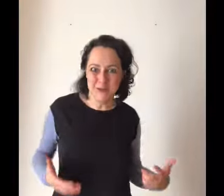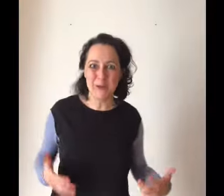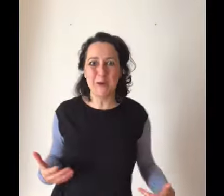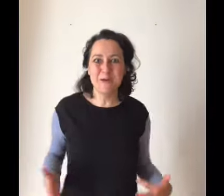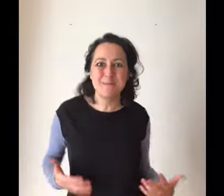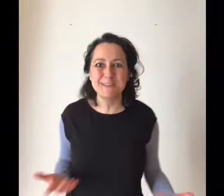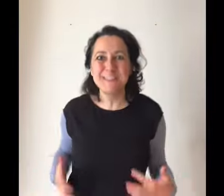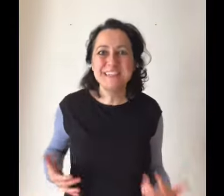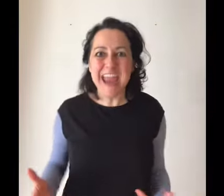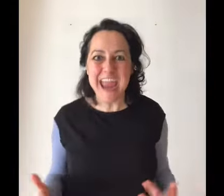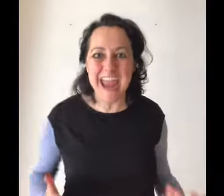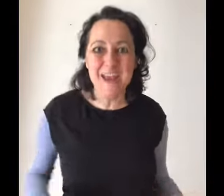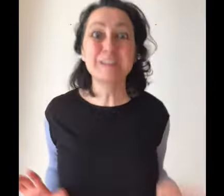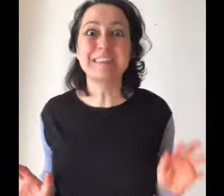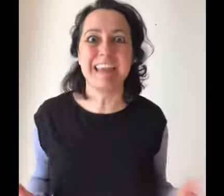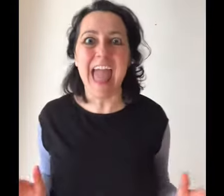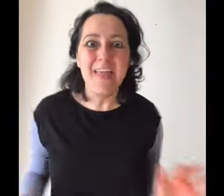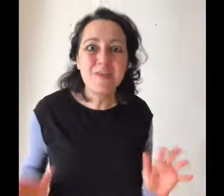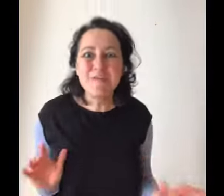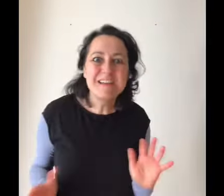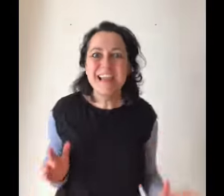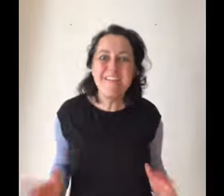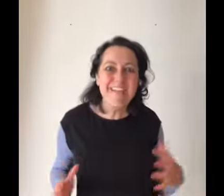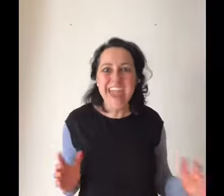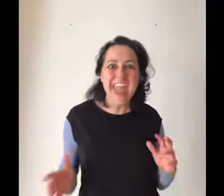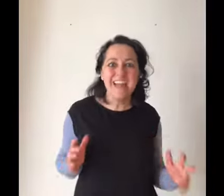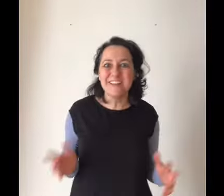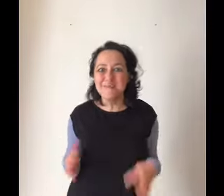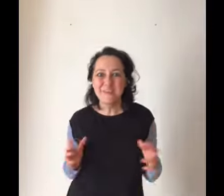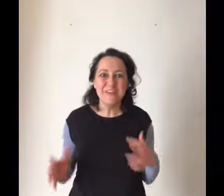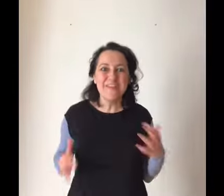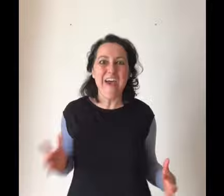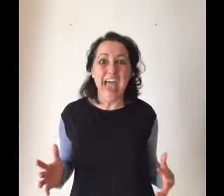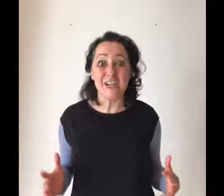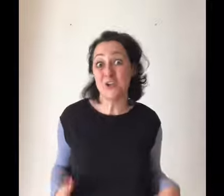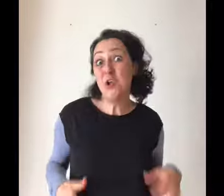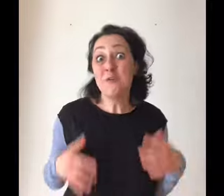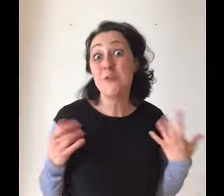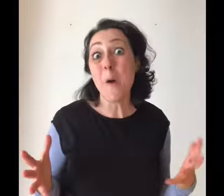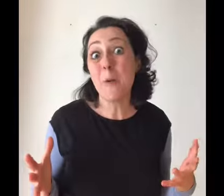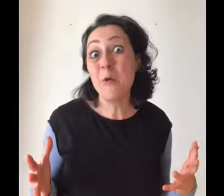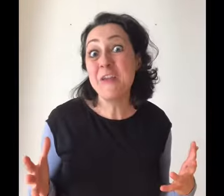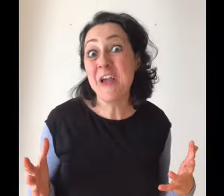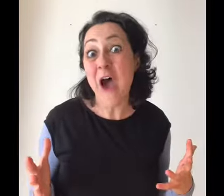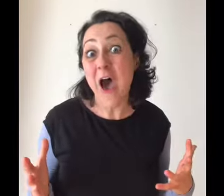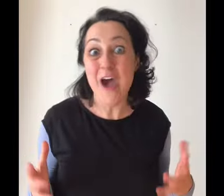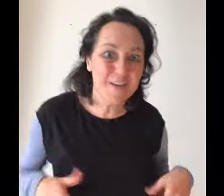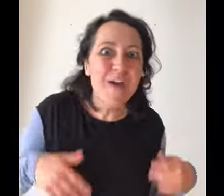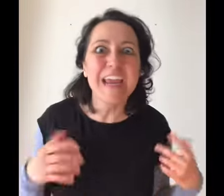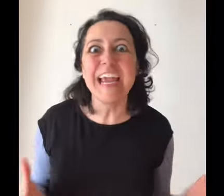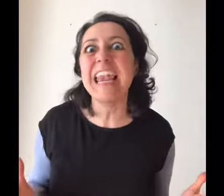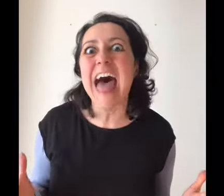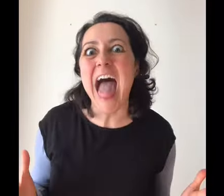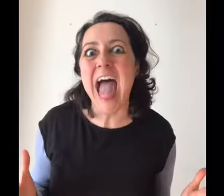il colpo di genio. Trend 2020. Molto fashion. Dopo l'unicorno, il lama.